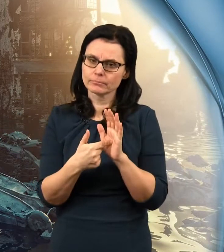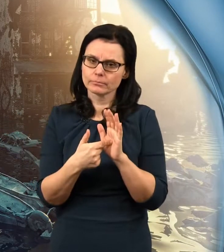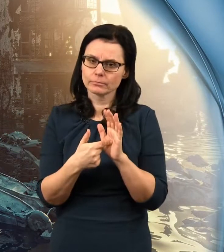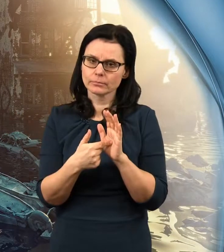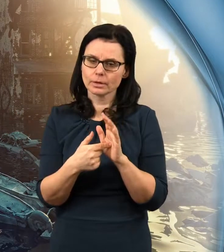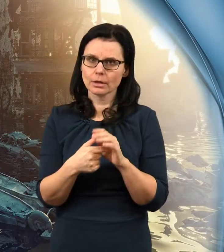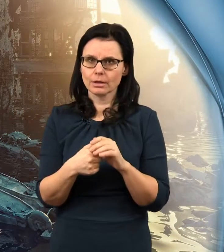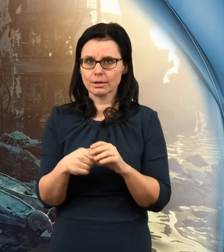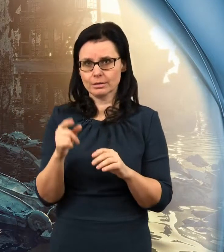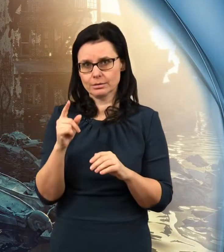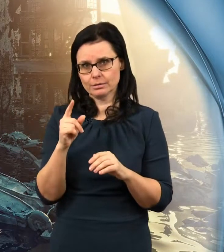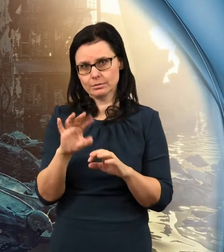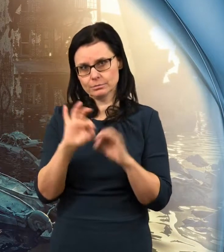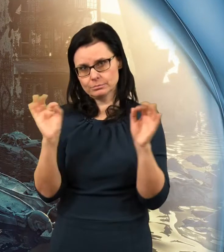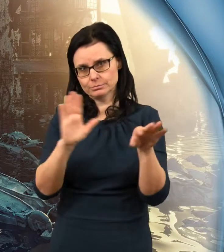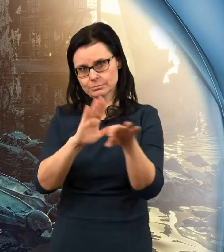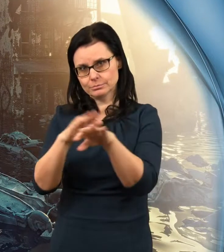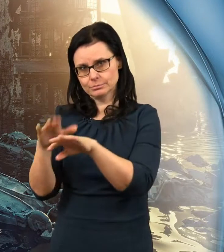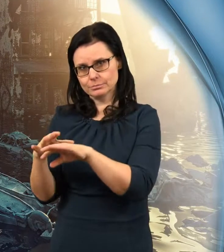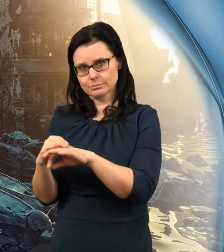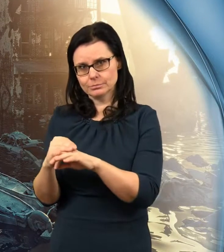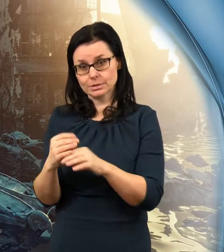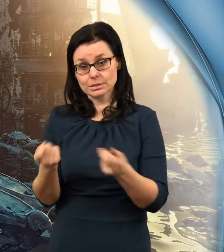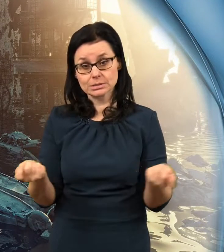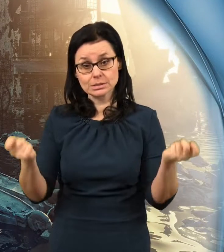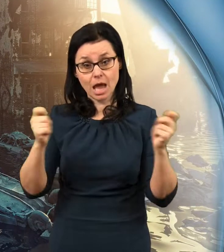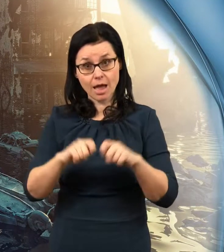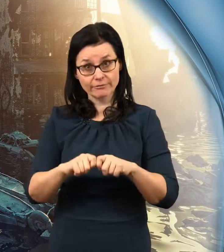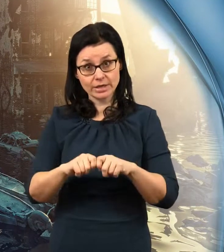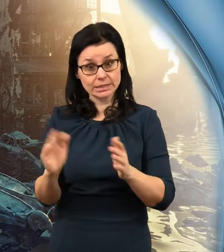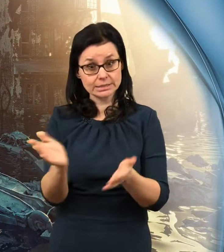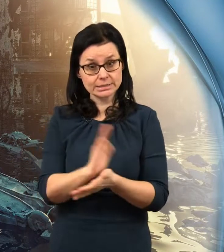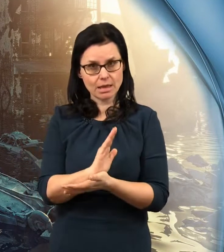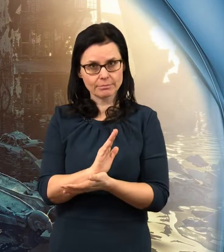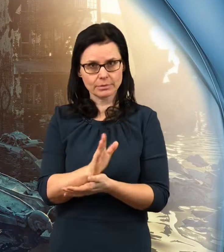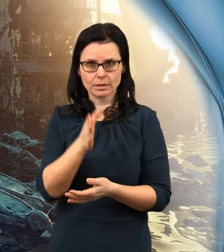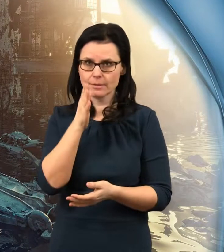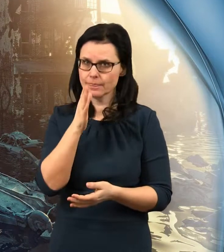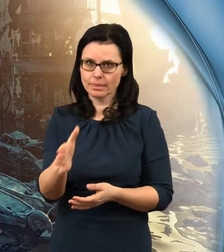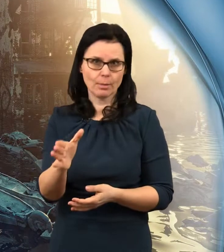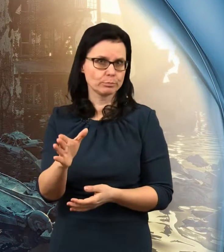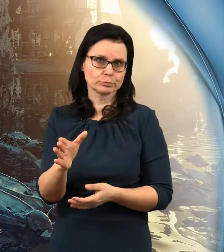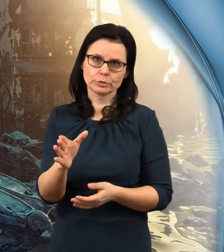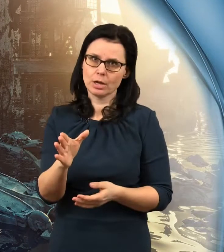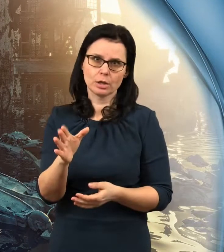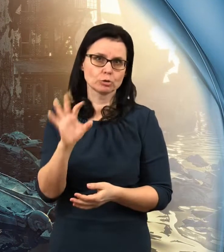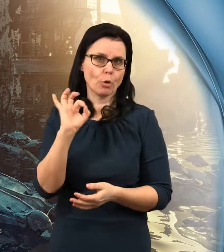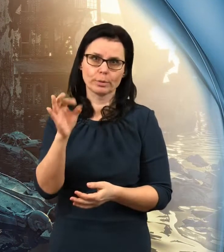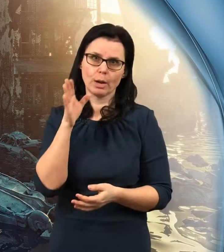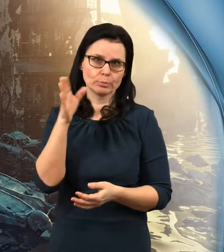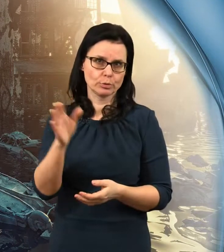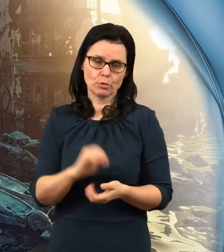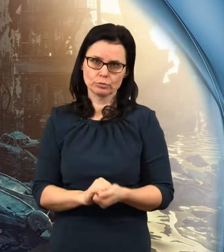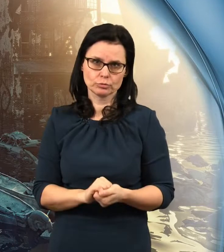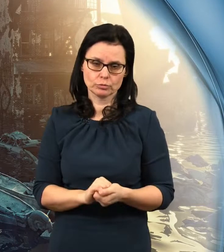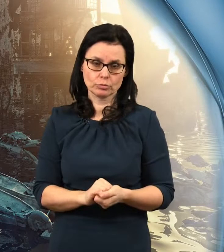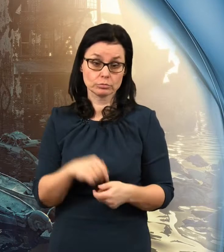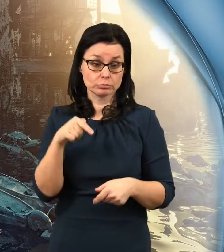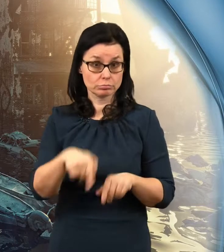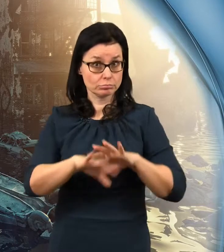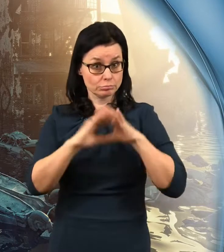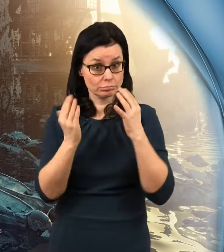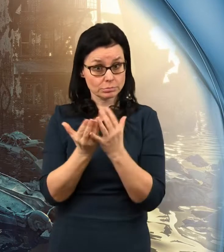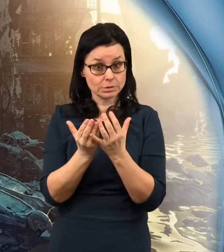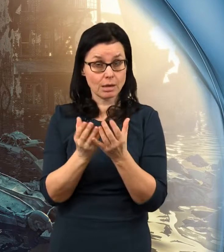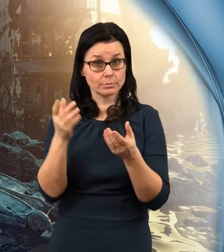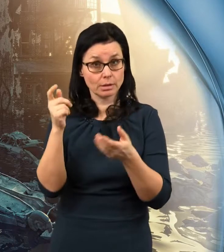nemá žádnou dobrou perspektivu. Že to, co čeká naší planetu a jak